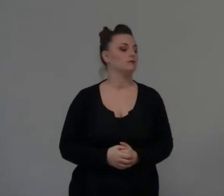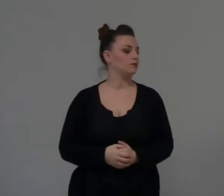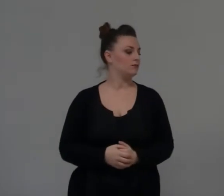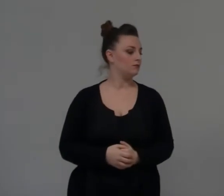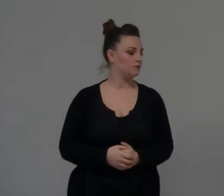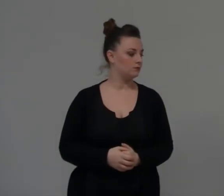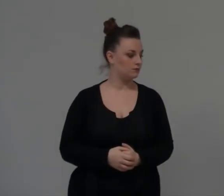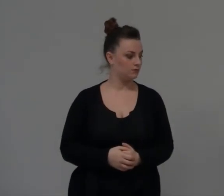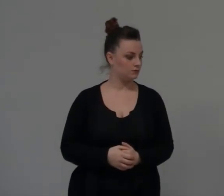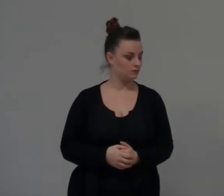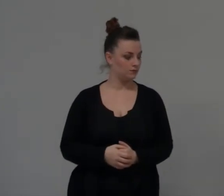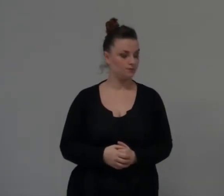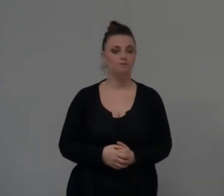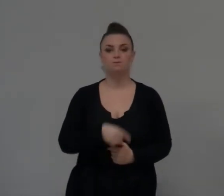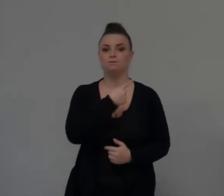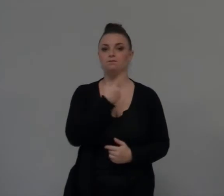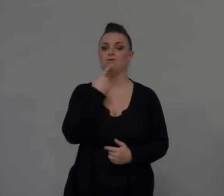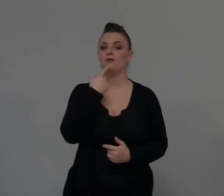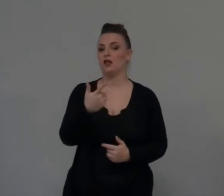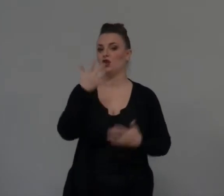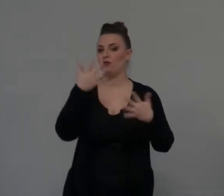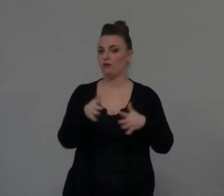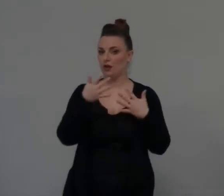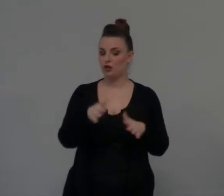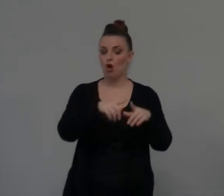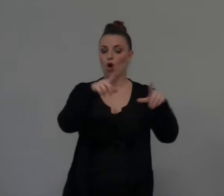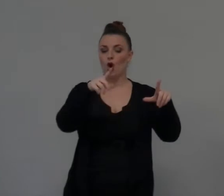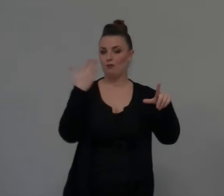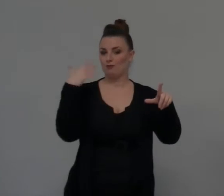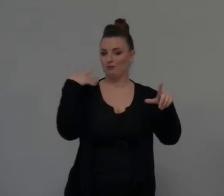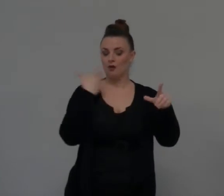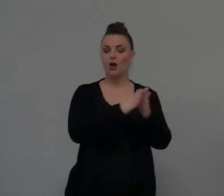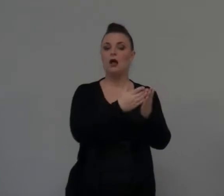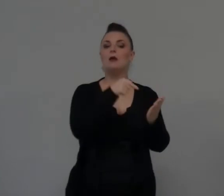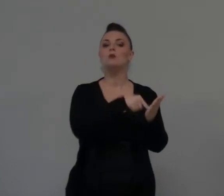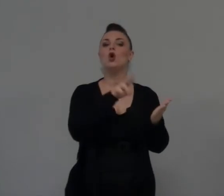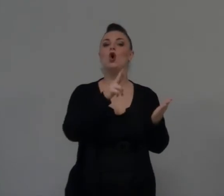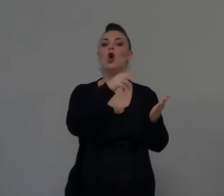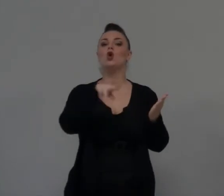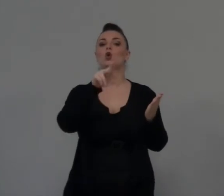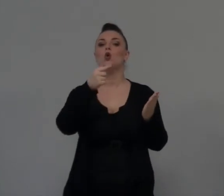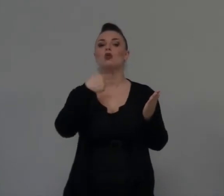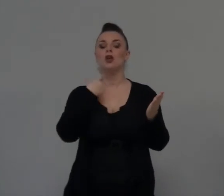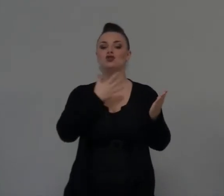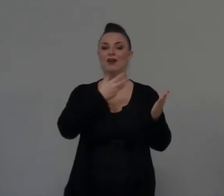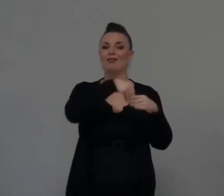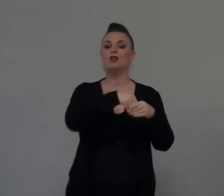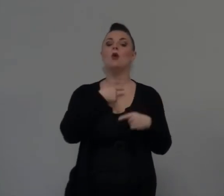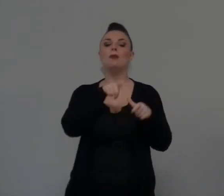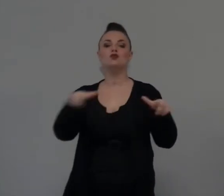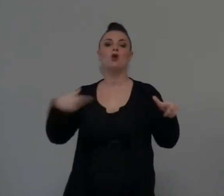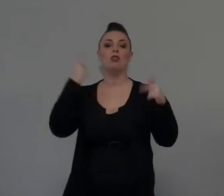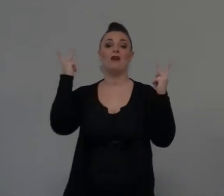ho già detto che il libro di Ruth si svolge tra persone vede, con degli